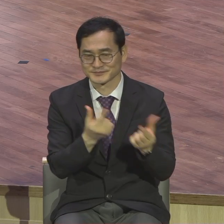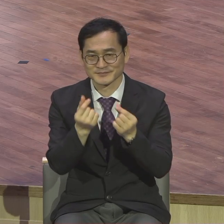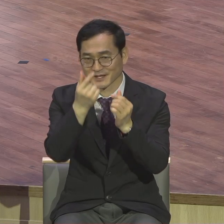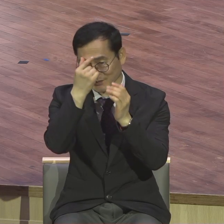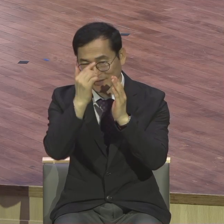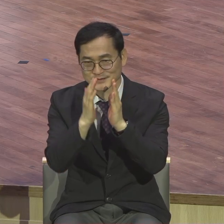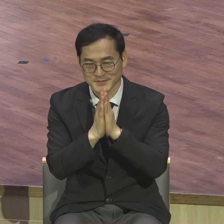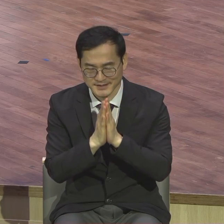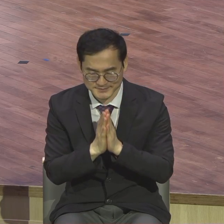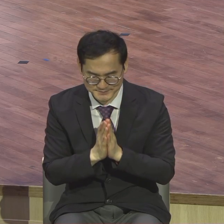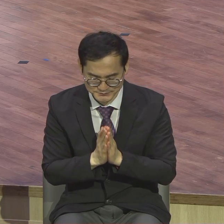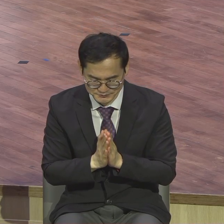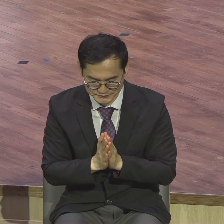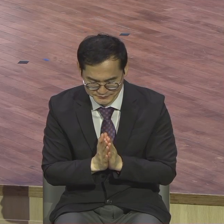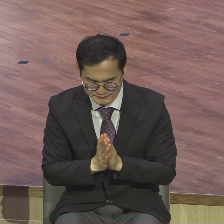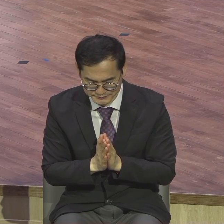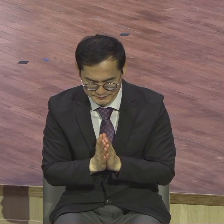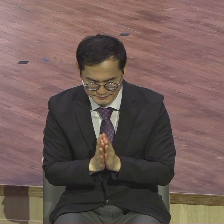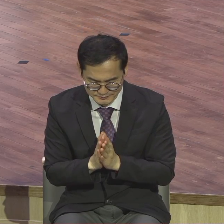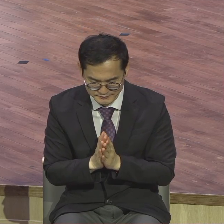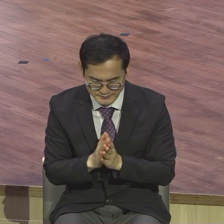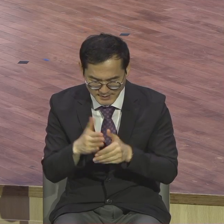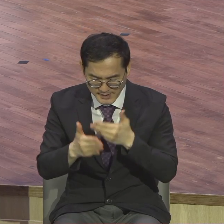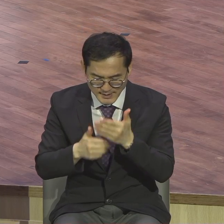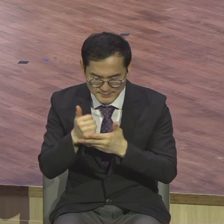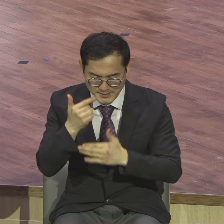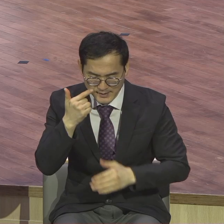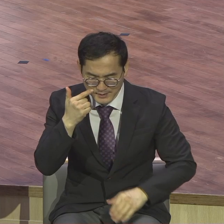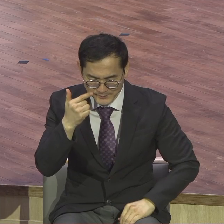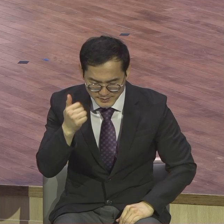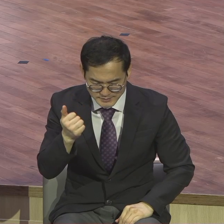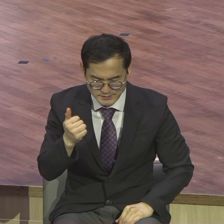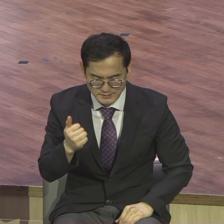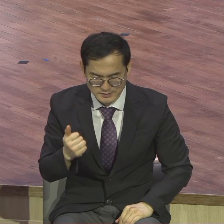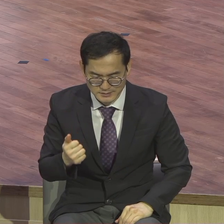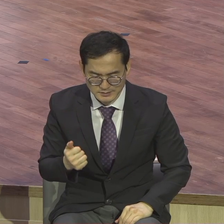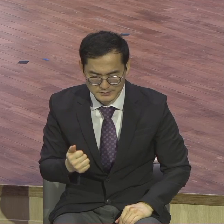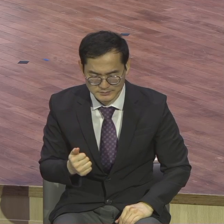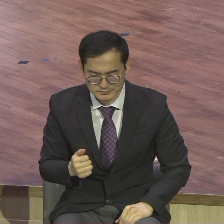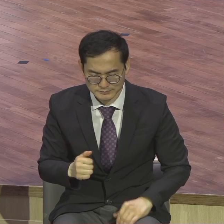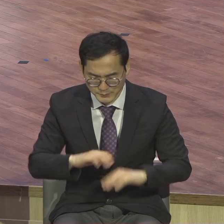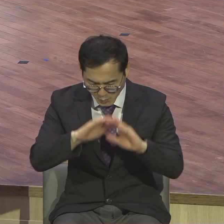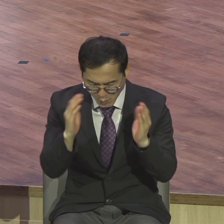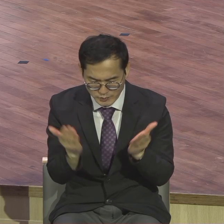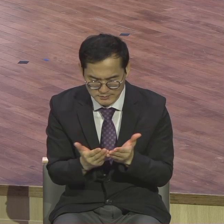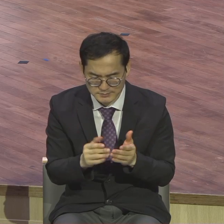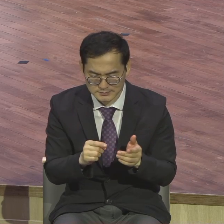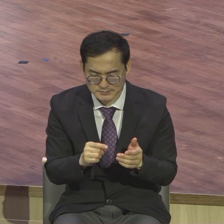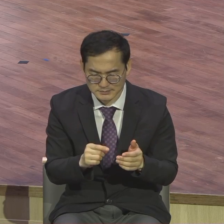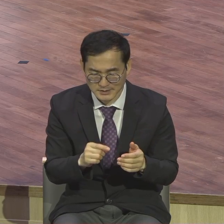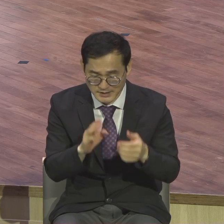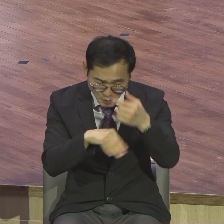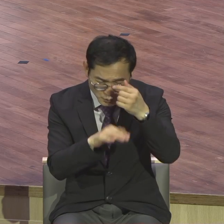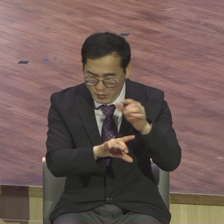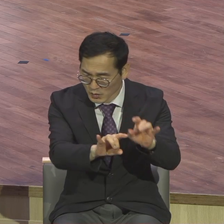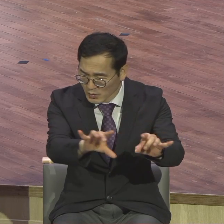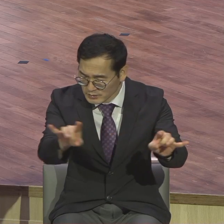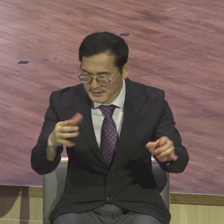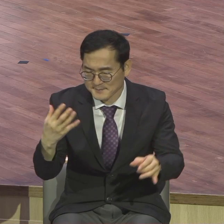아버지 하나님 우리 교회의 모든 직분자들 하나님께서 나에게 맡겨주신